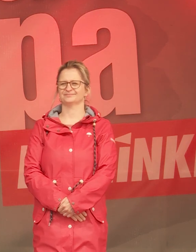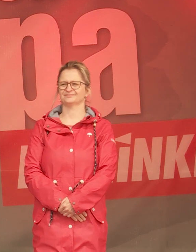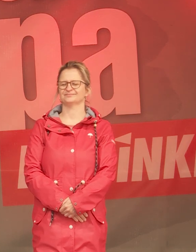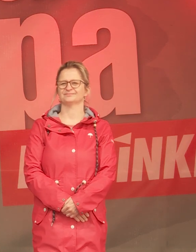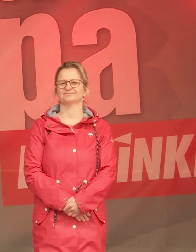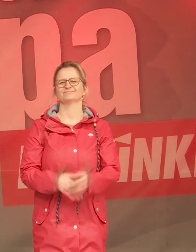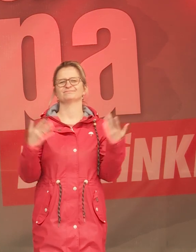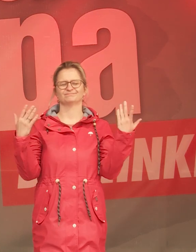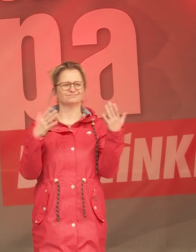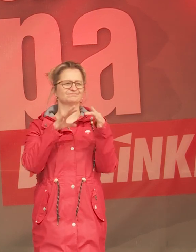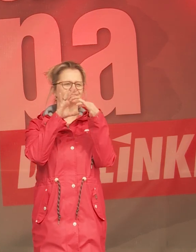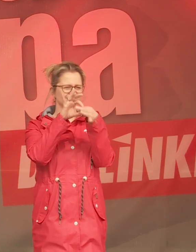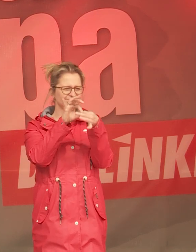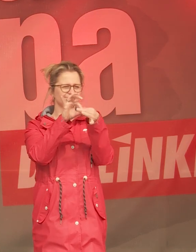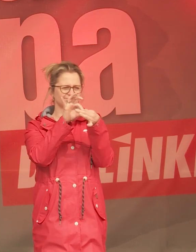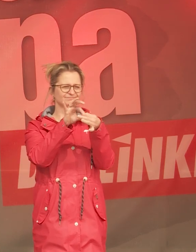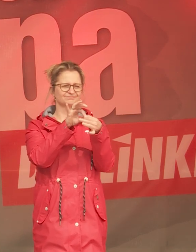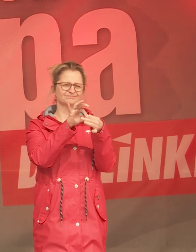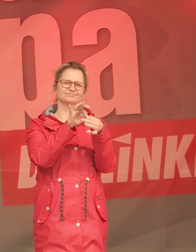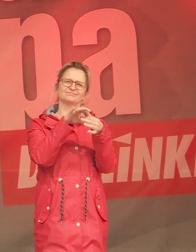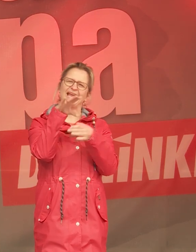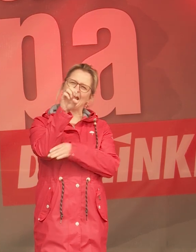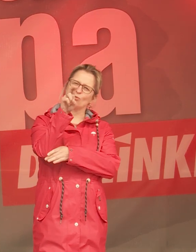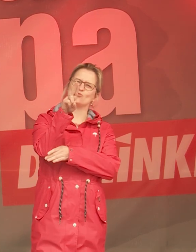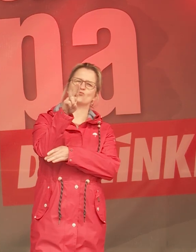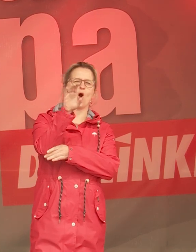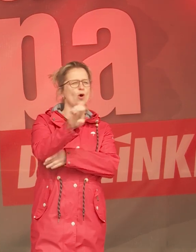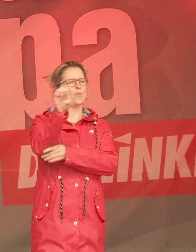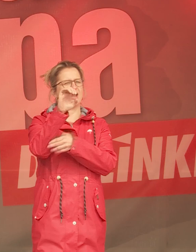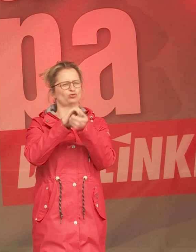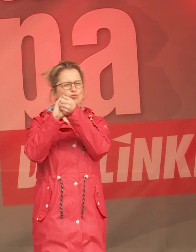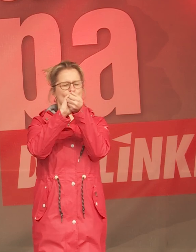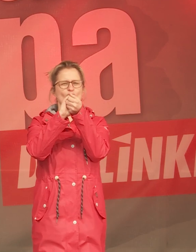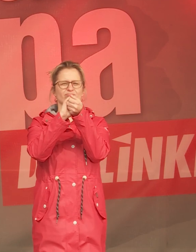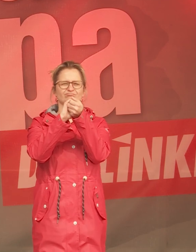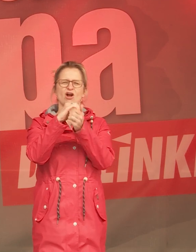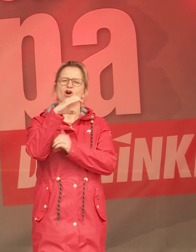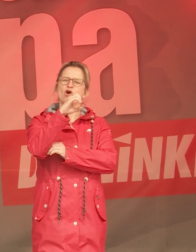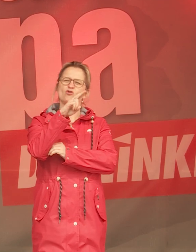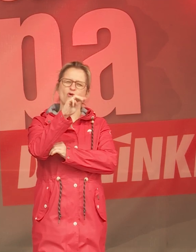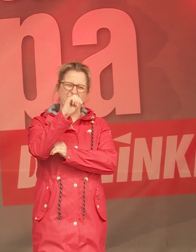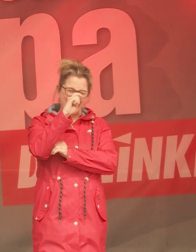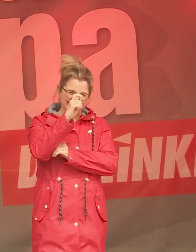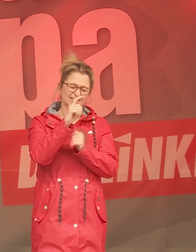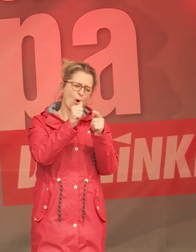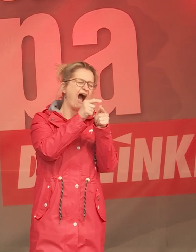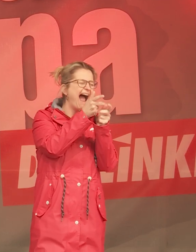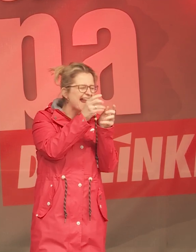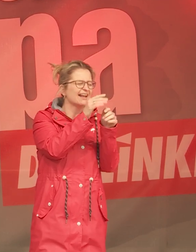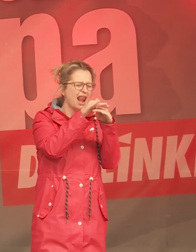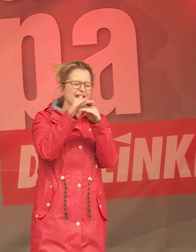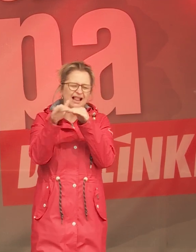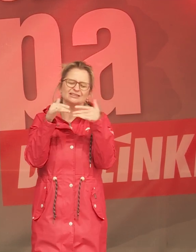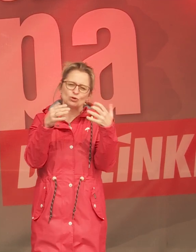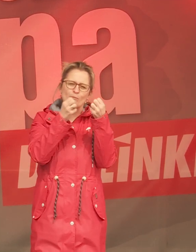Und dann würde ich auch kurz in die Europäische Union blicken. Auch da ist Cumvex in einigen Ländern sozusagen passiert, aber das ist nicht der Fall, sondern ich